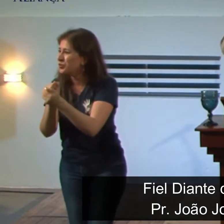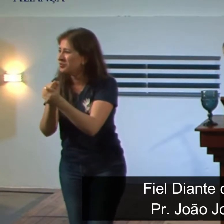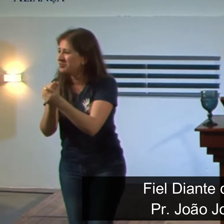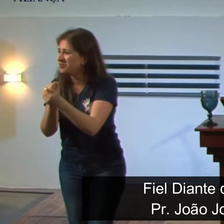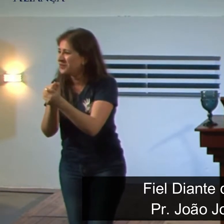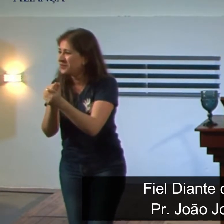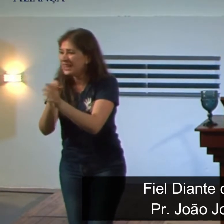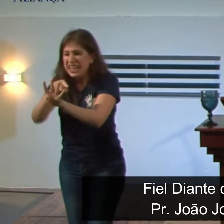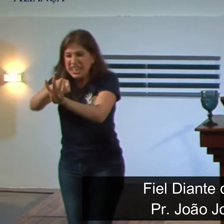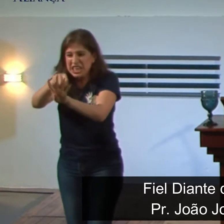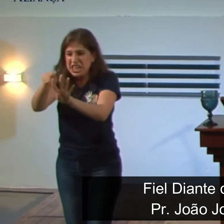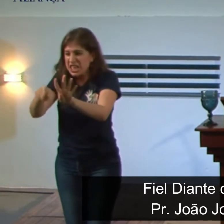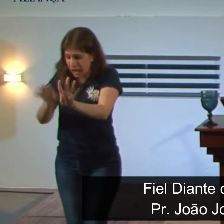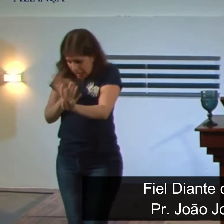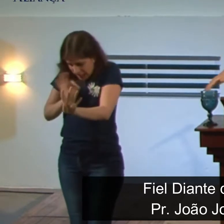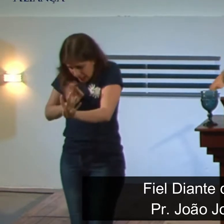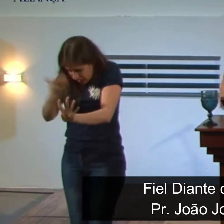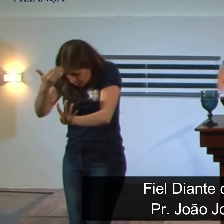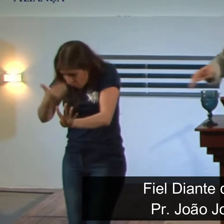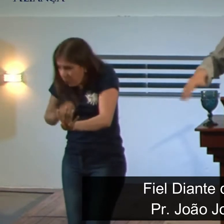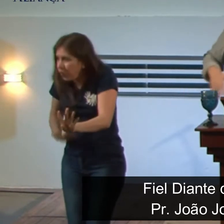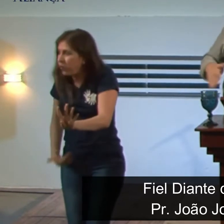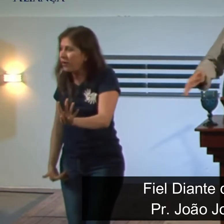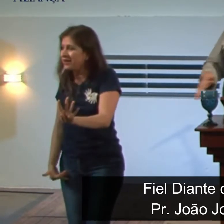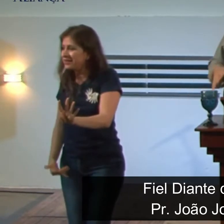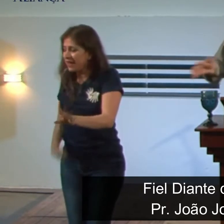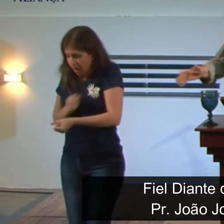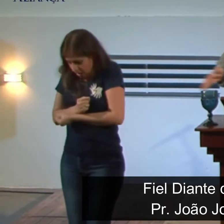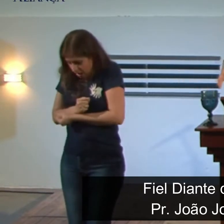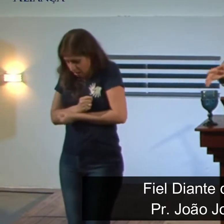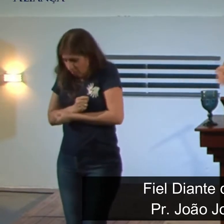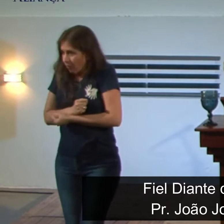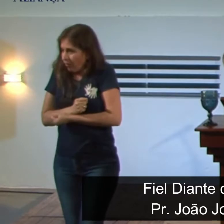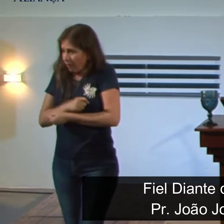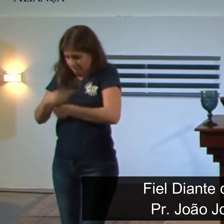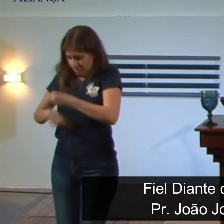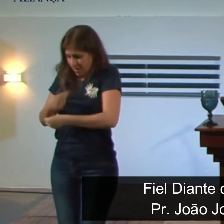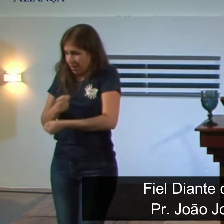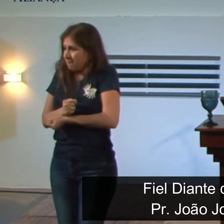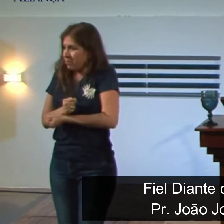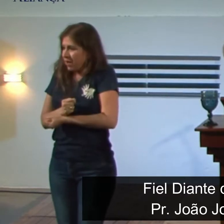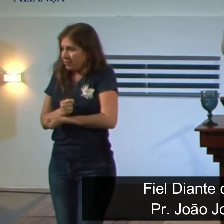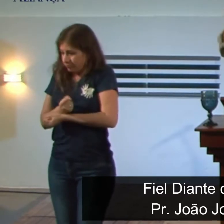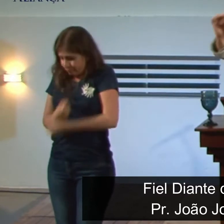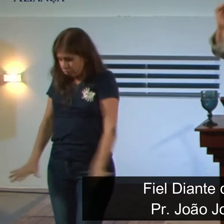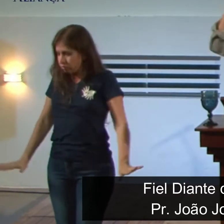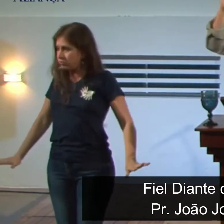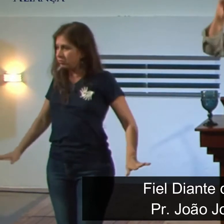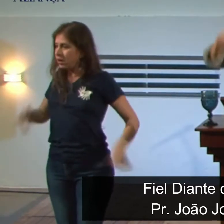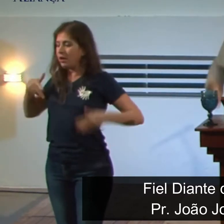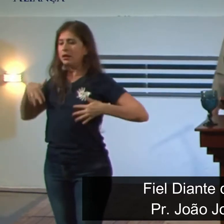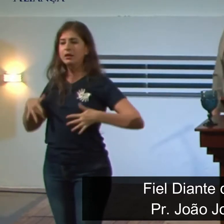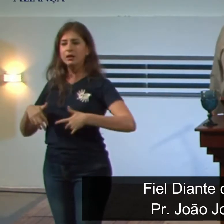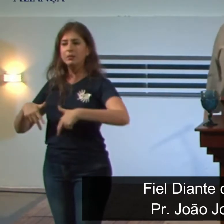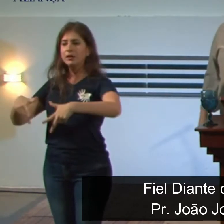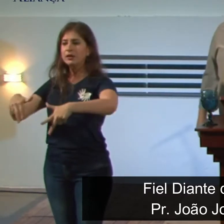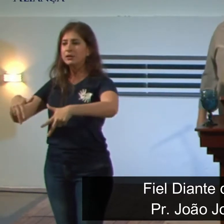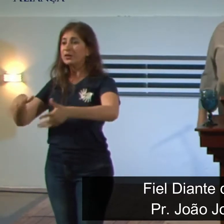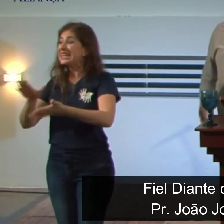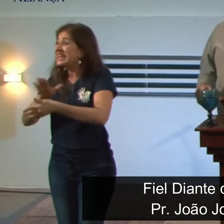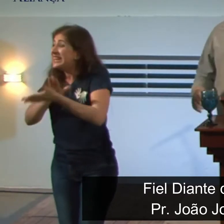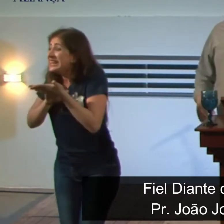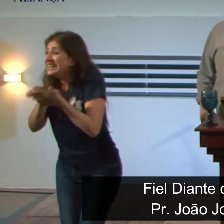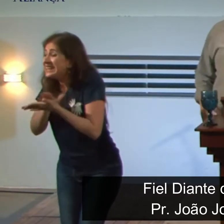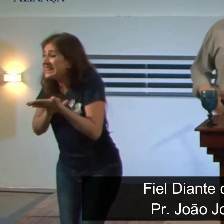saíram ilesos, intactos. As cordas foram queimadas porque eles estavam caminhando livres, mas eles não sofreram sequer uma queimadura,